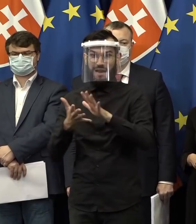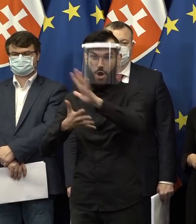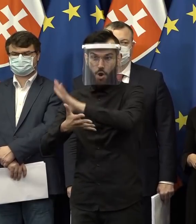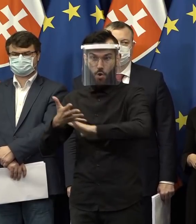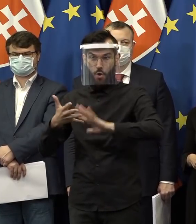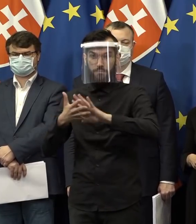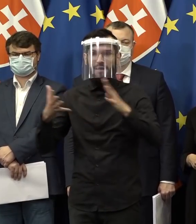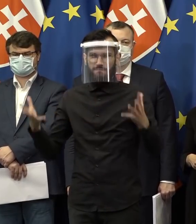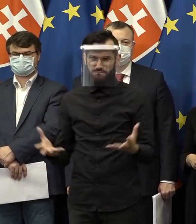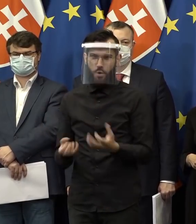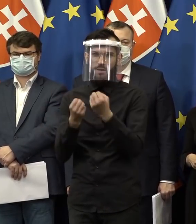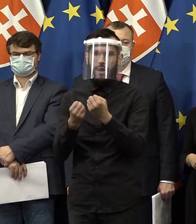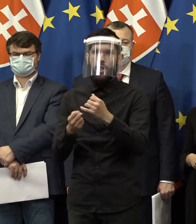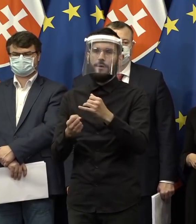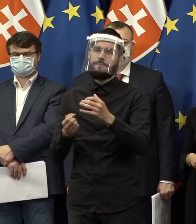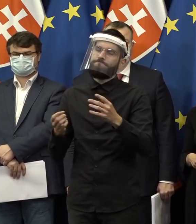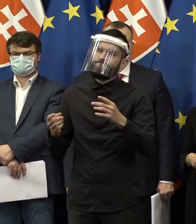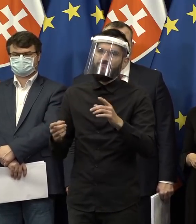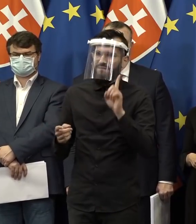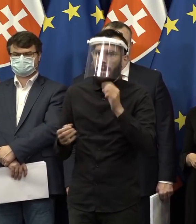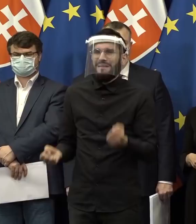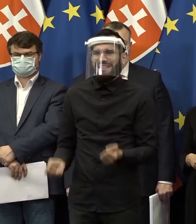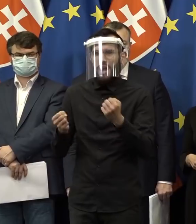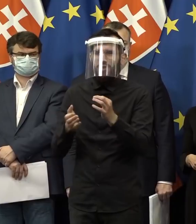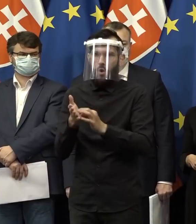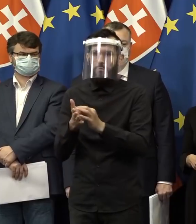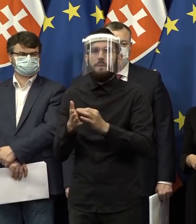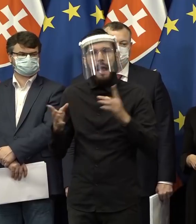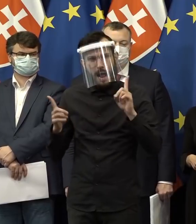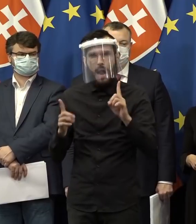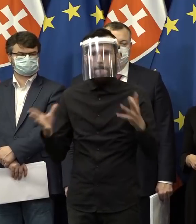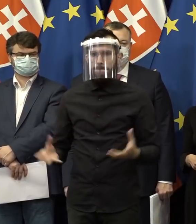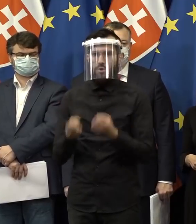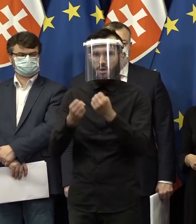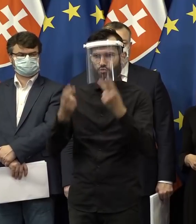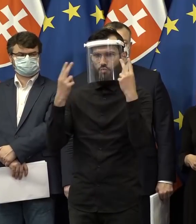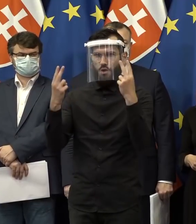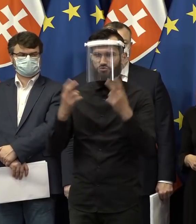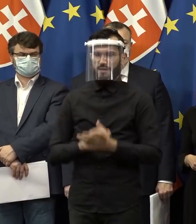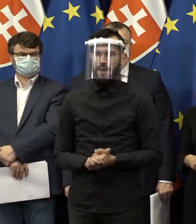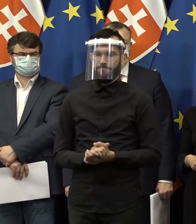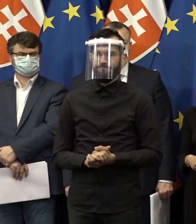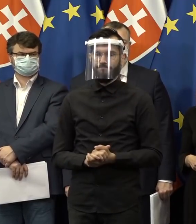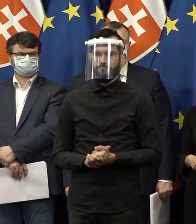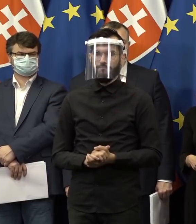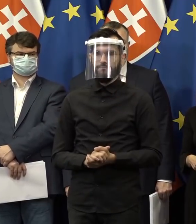schopní v tejto ťažkej dobe v tak vysokej kvalite dať dokopy. Dovolte, aby som